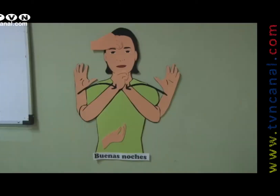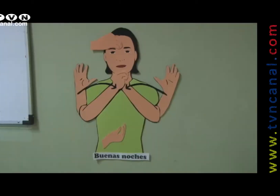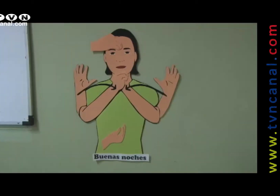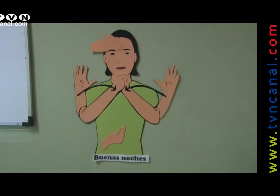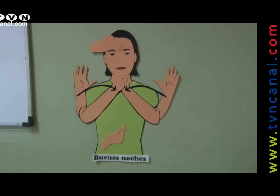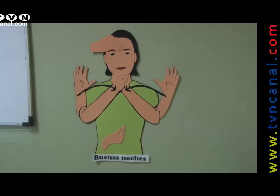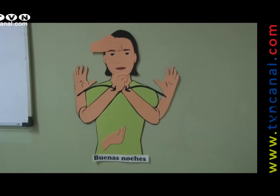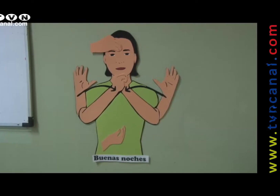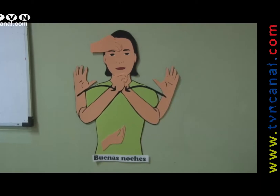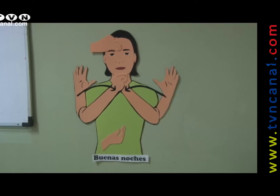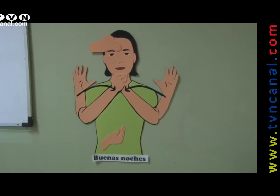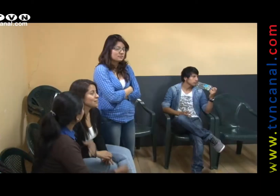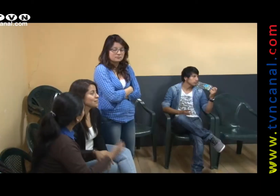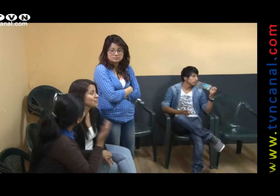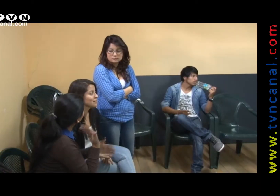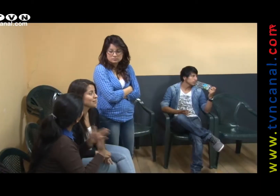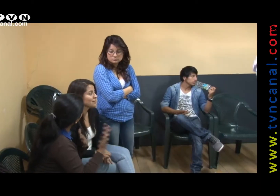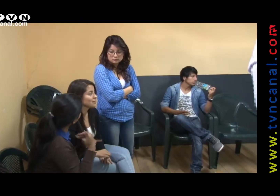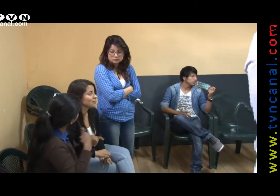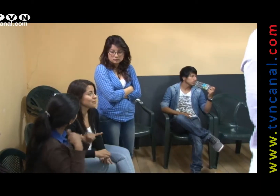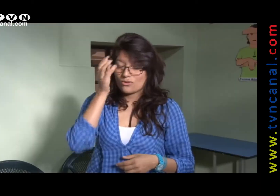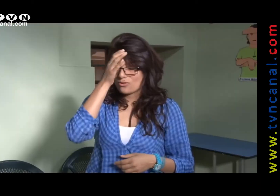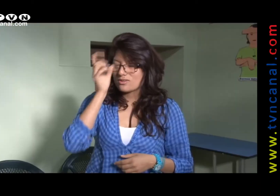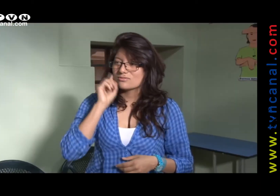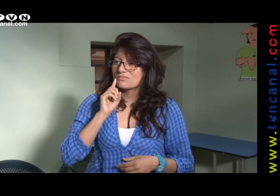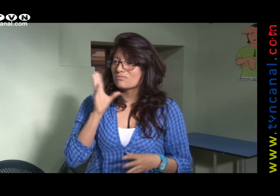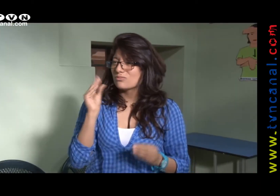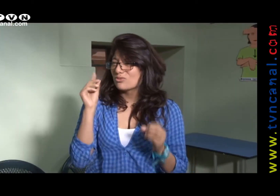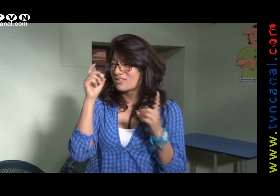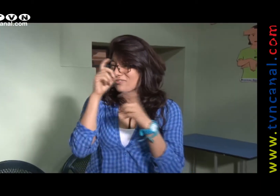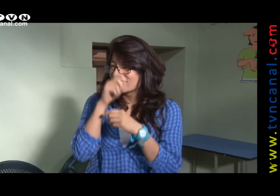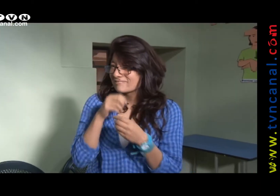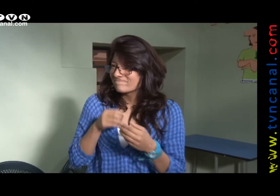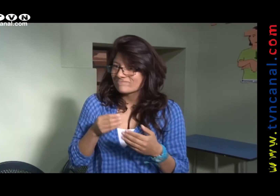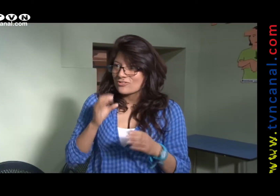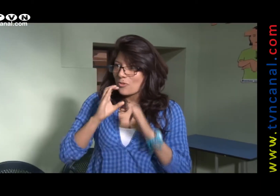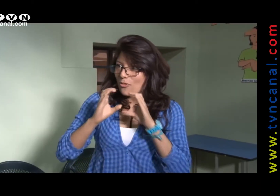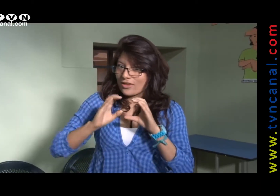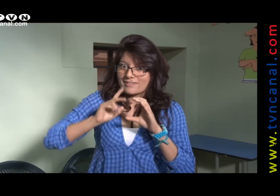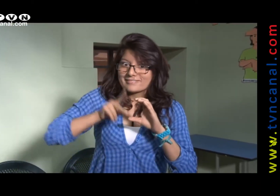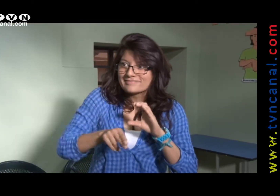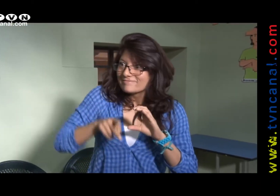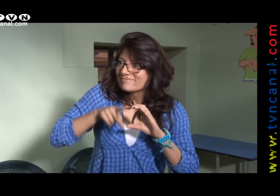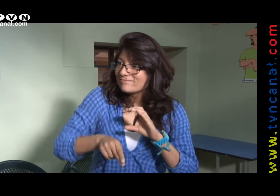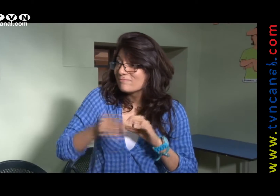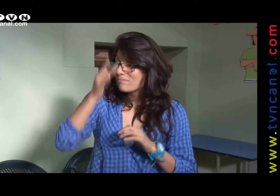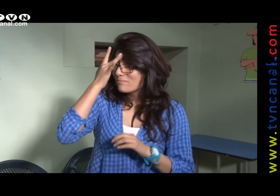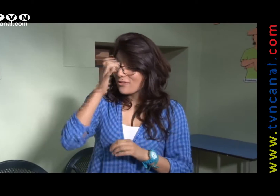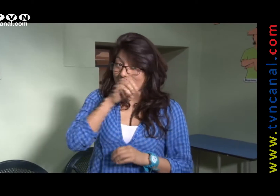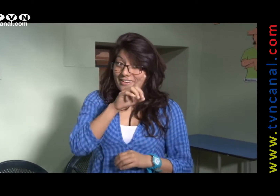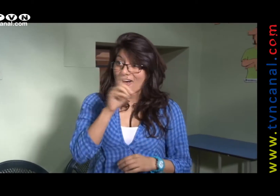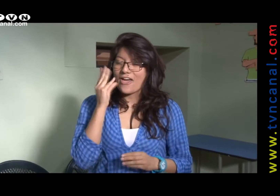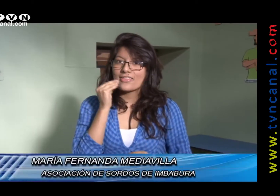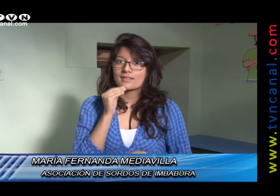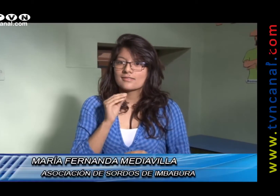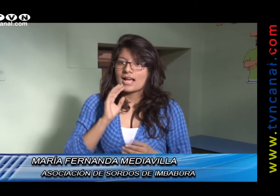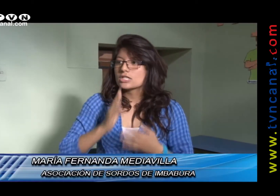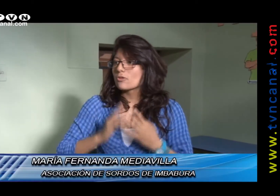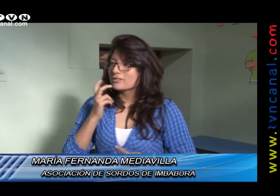comunicación, dice María Fernanda Mediavilla. Aquí en Imbabura es muy difícil, la comunicación se ha visto cortada, nuestra